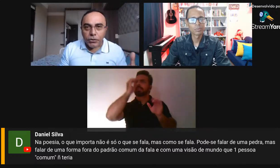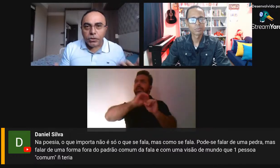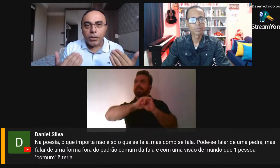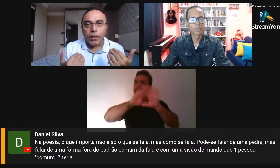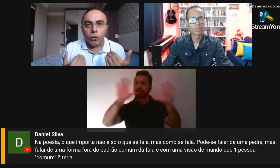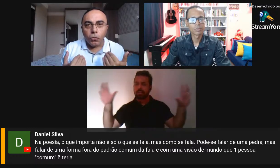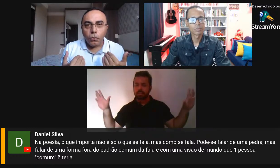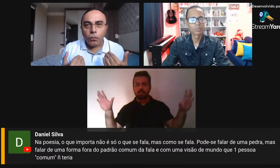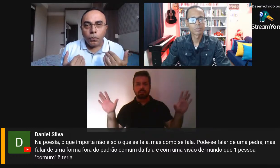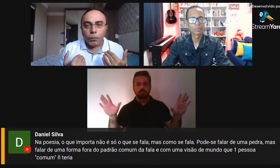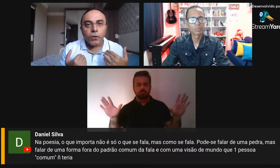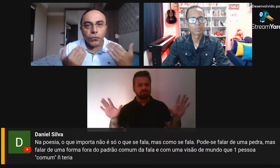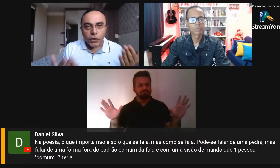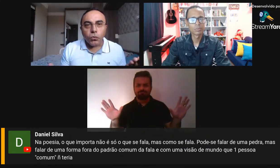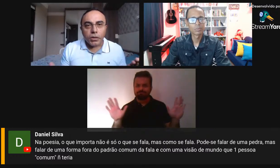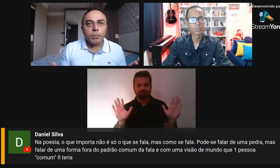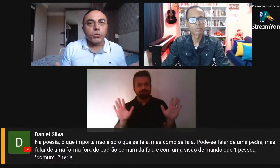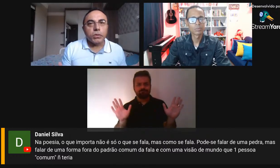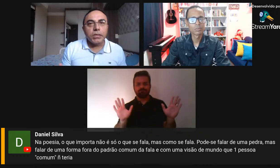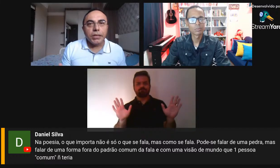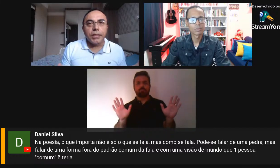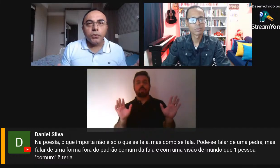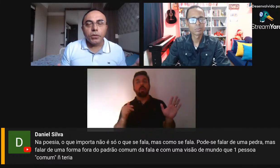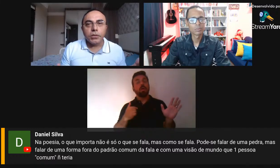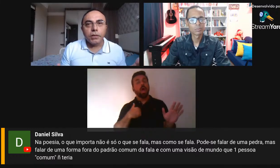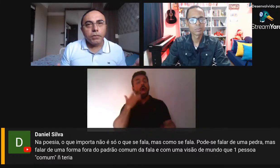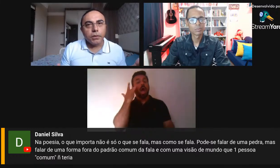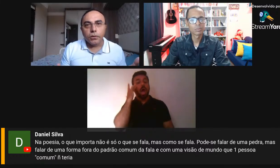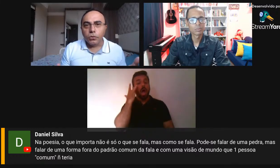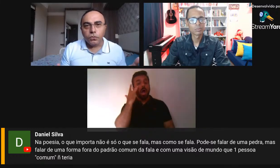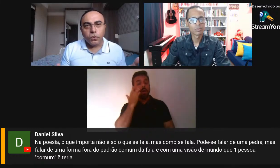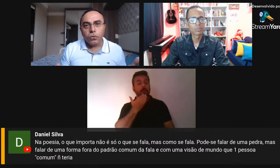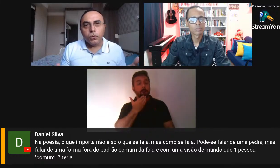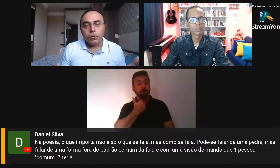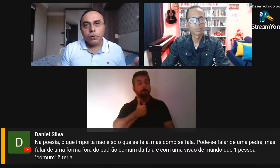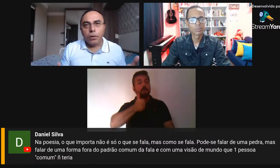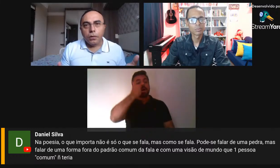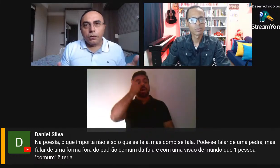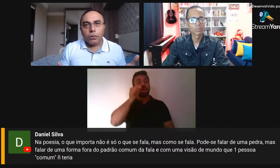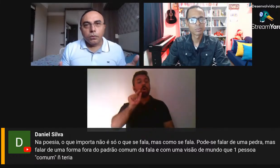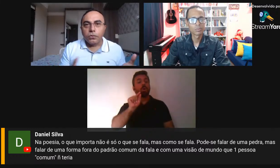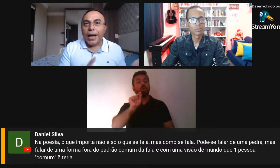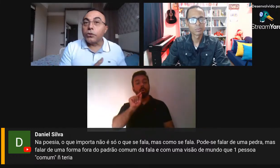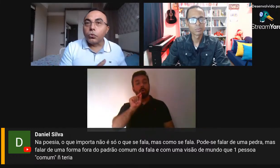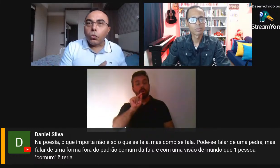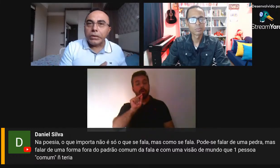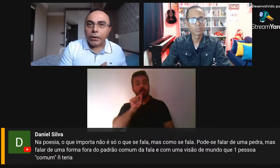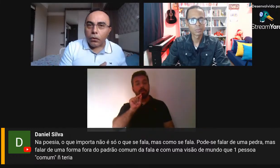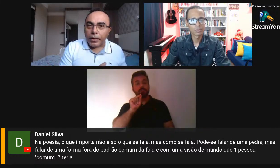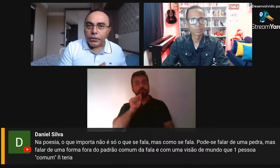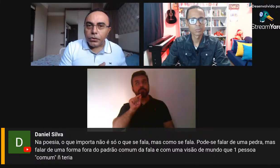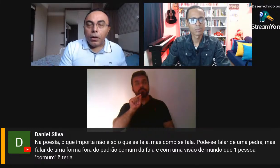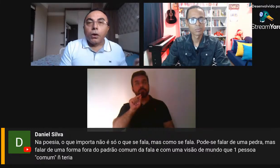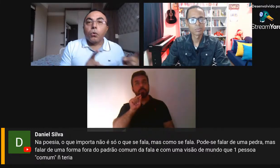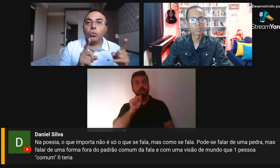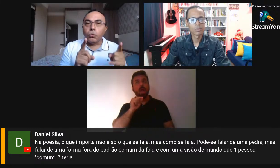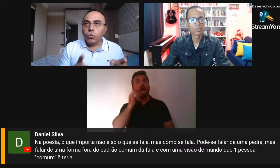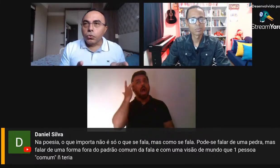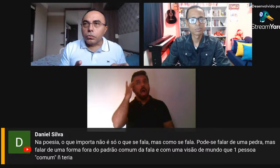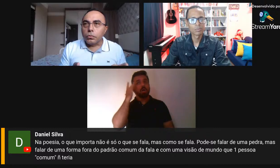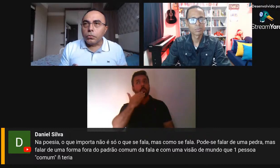Obviamente que eu prefiro quando as pessoas entendem o que escrever. Eu não vou, não nada o contracorrente.